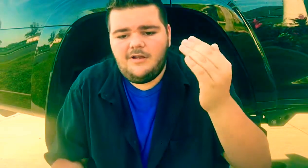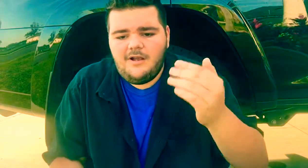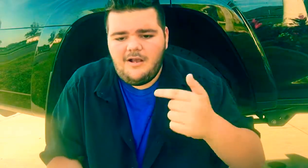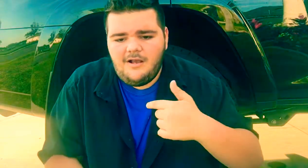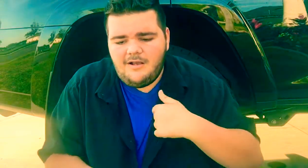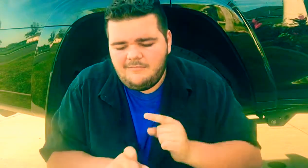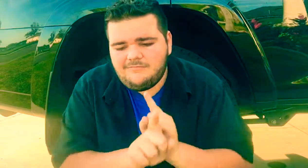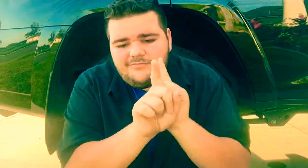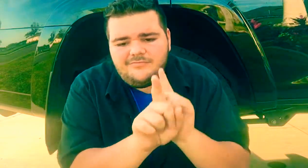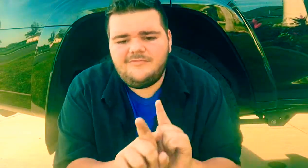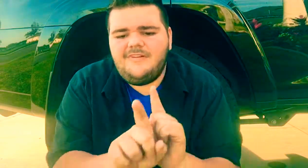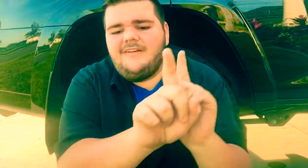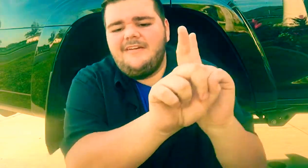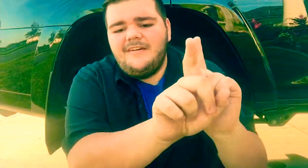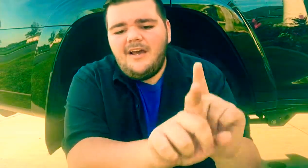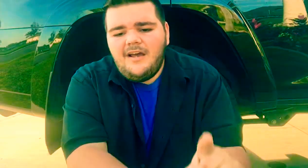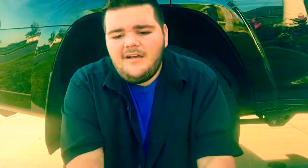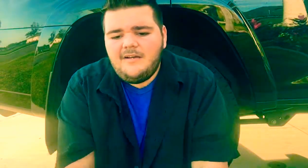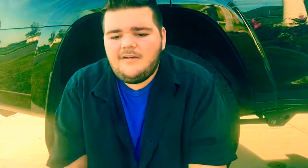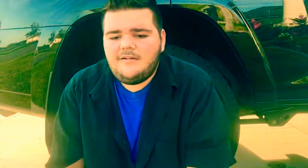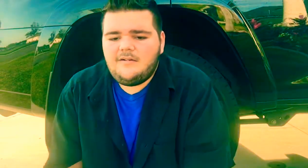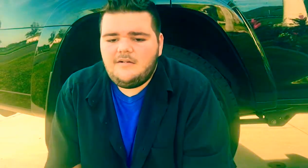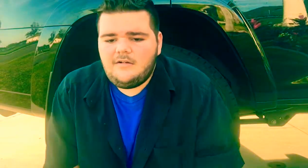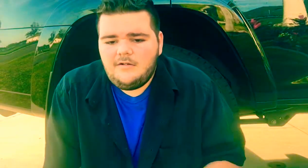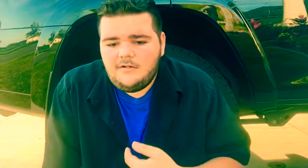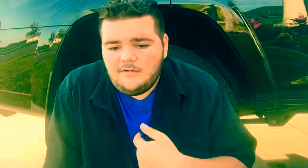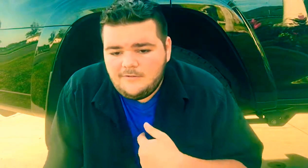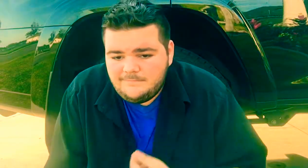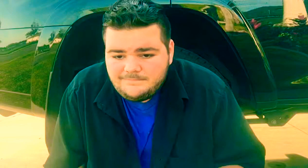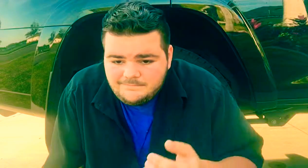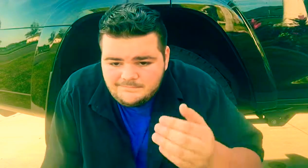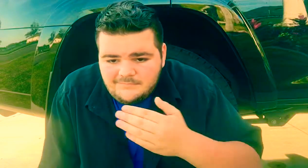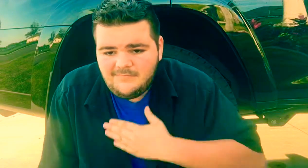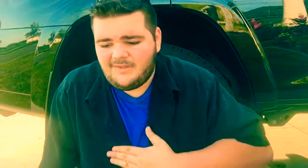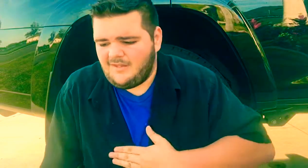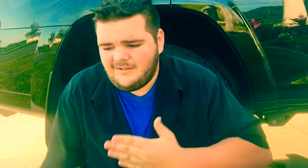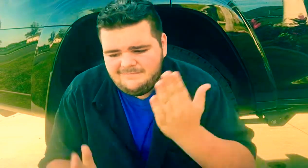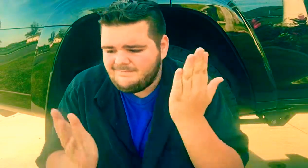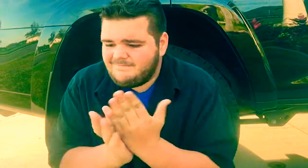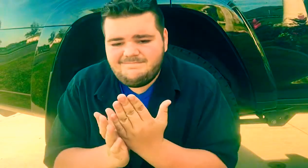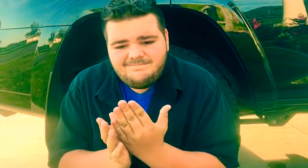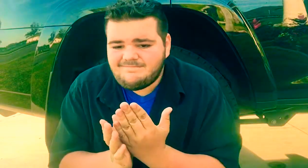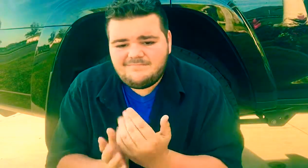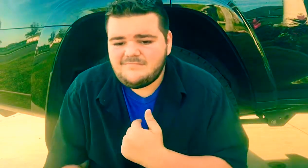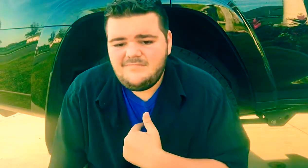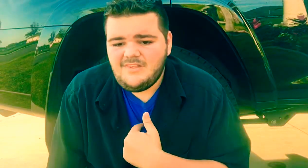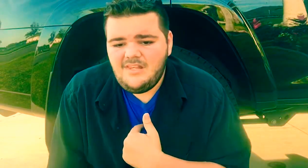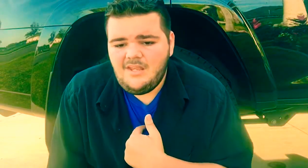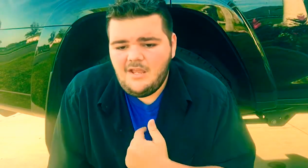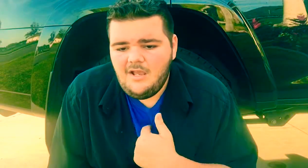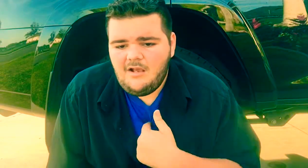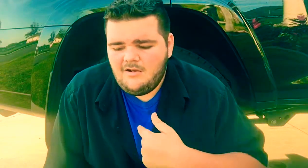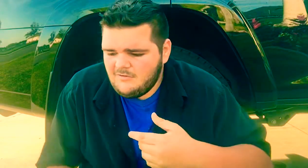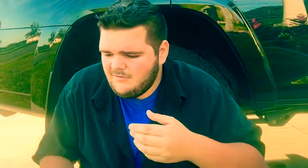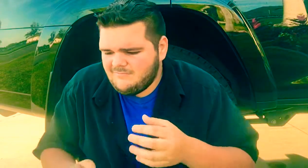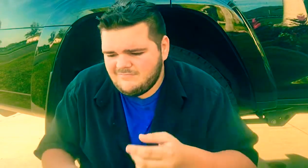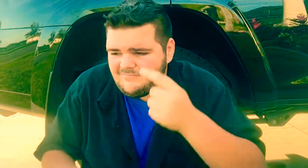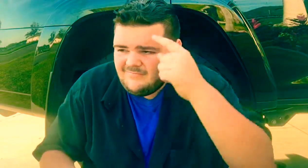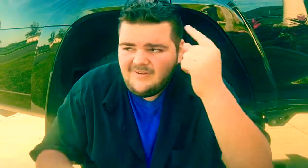たどり分かっていても 止まれないも どうやって